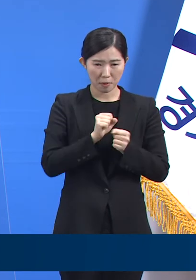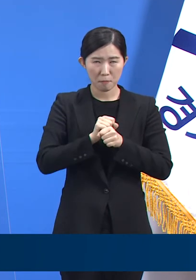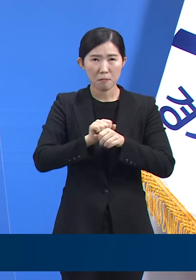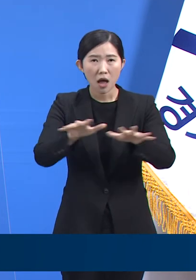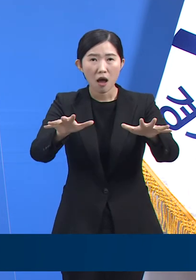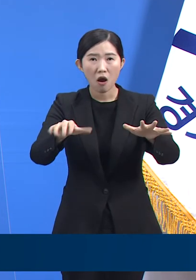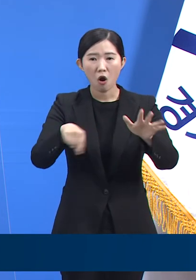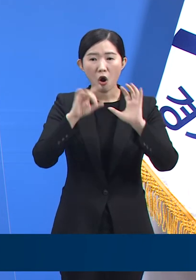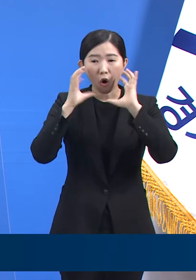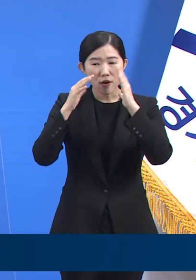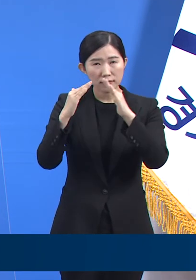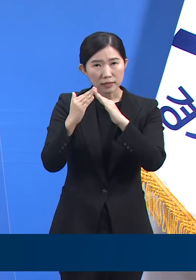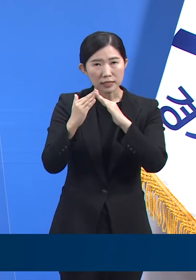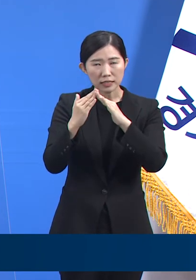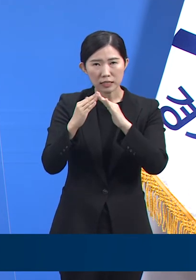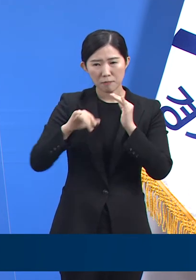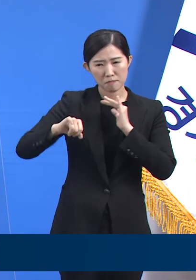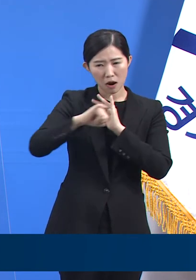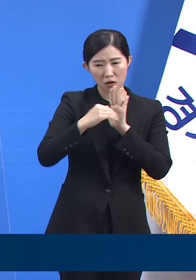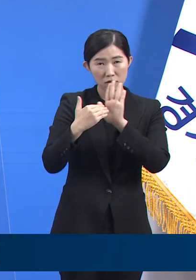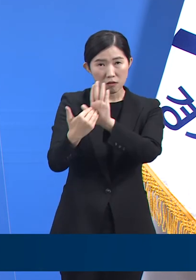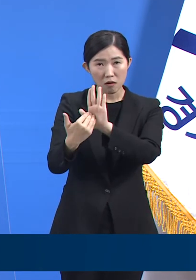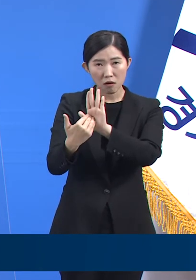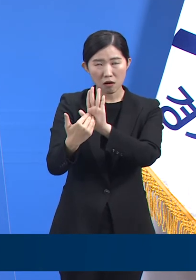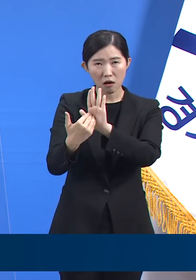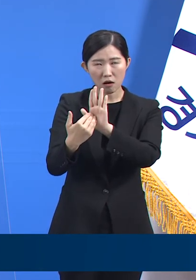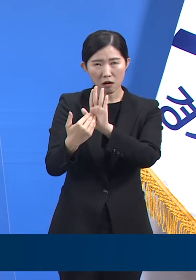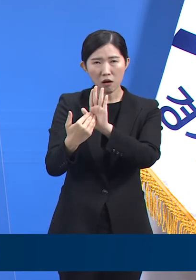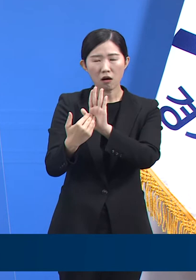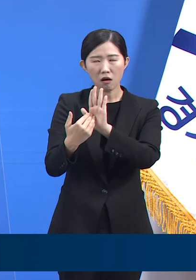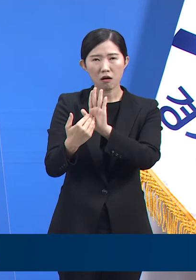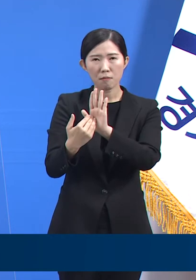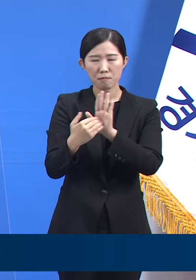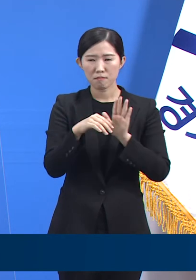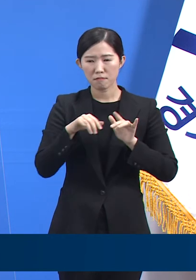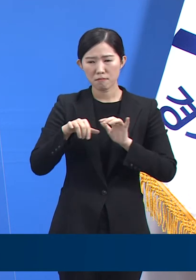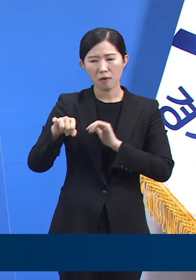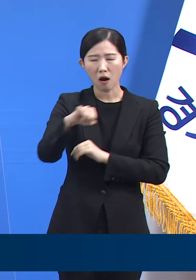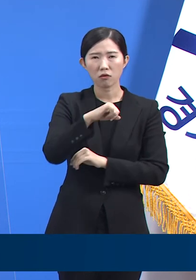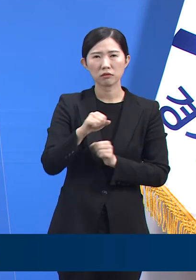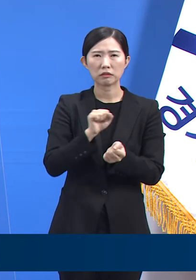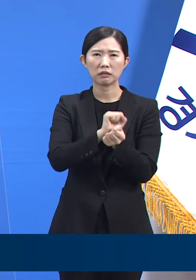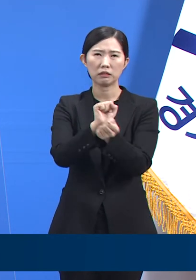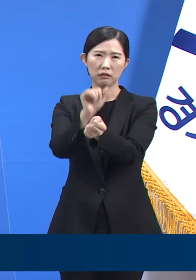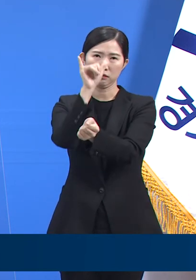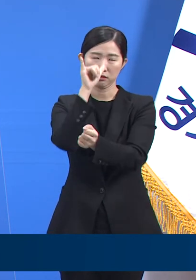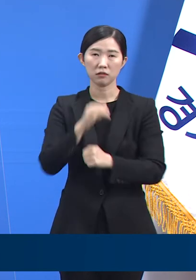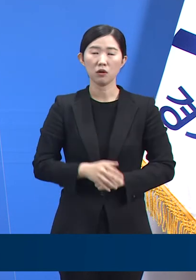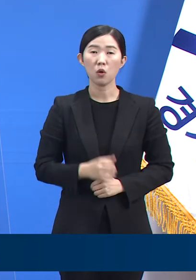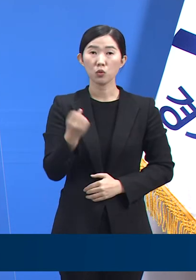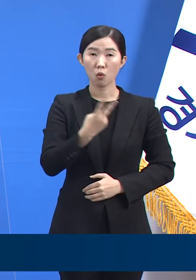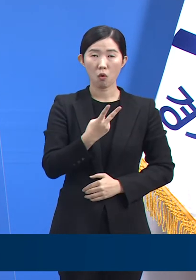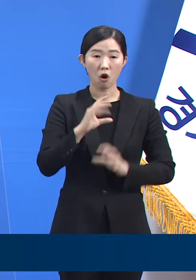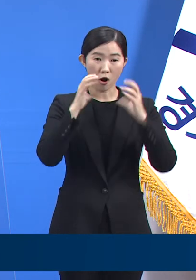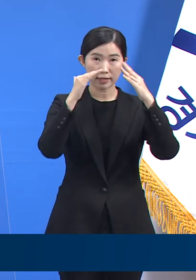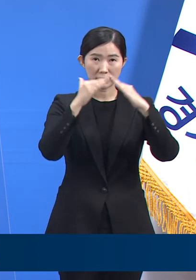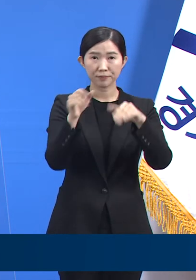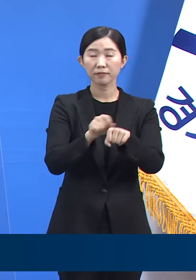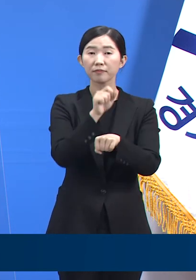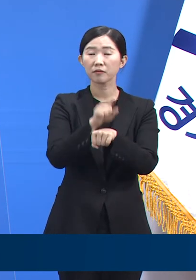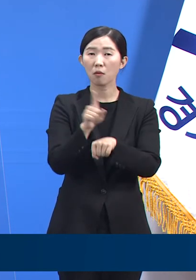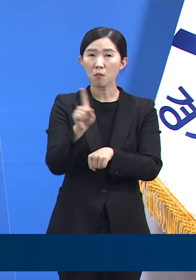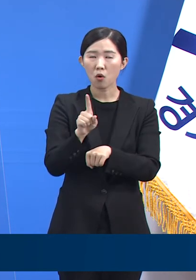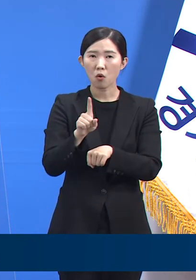완전히 차단하는 것은 점점 어려워지고 있습니다. 또한 기관의 특성상 한 번 원내로 유입된 바이러스가